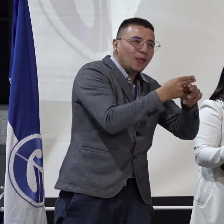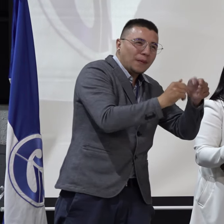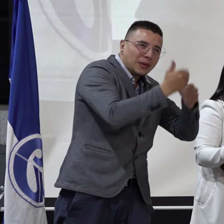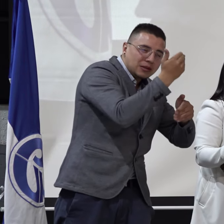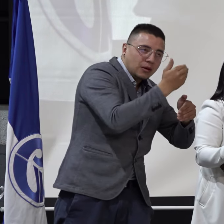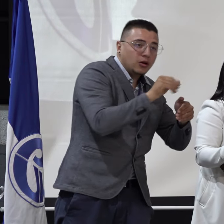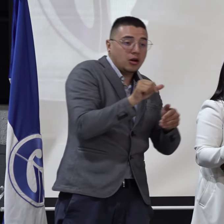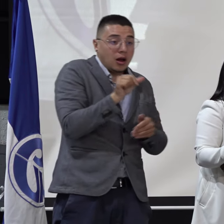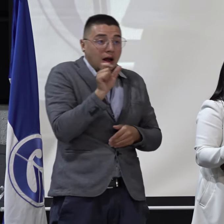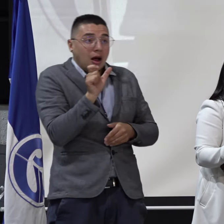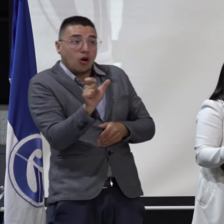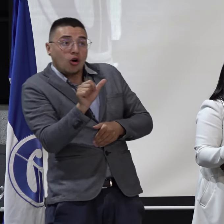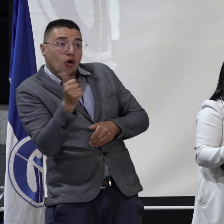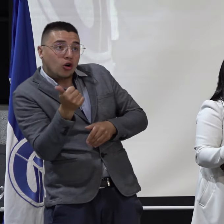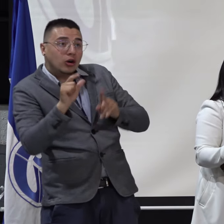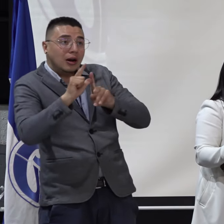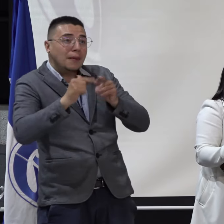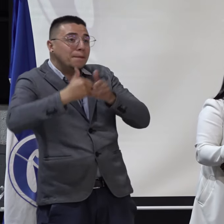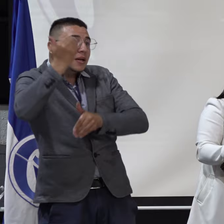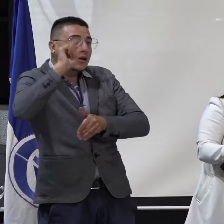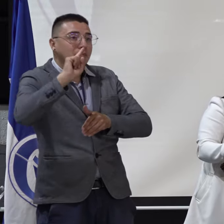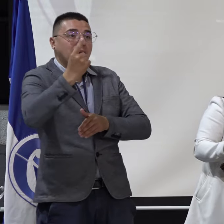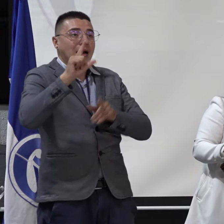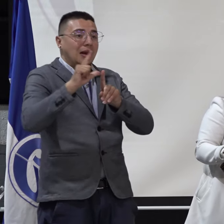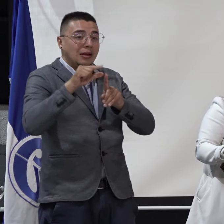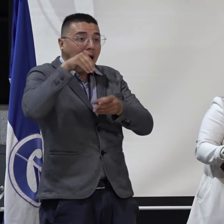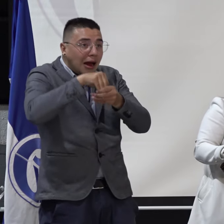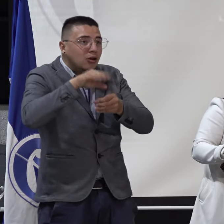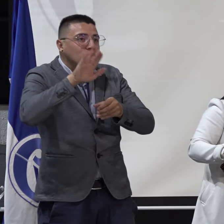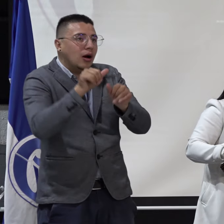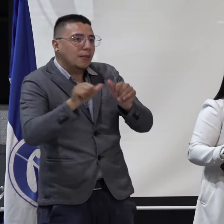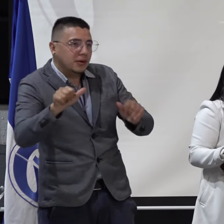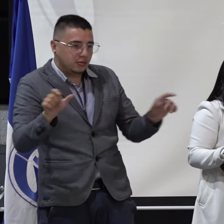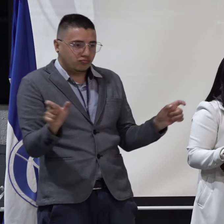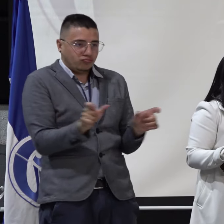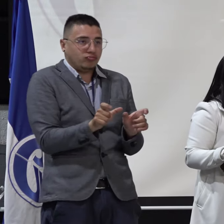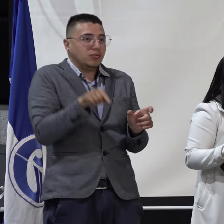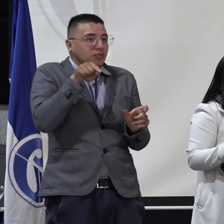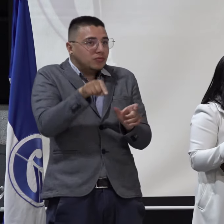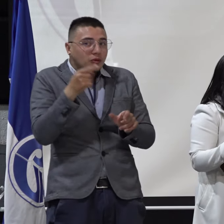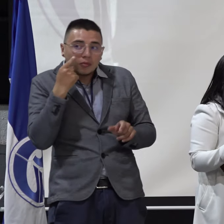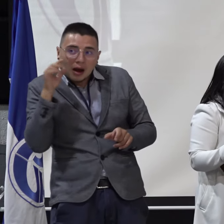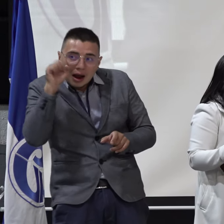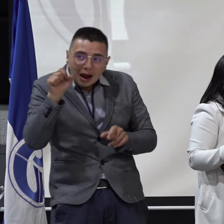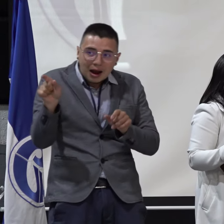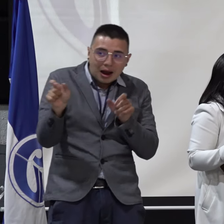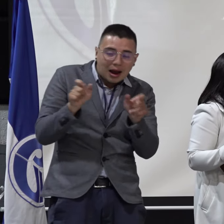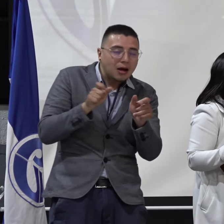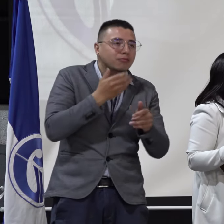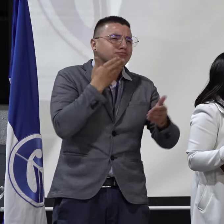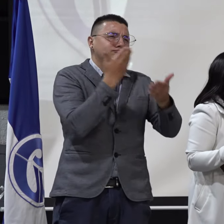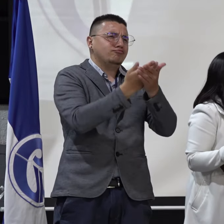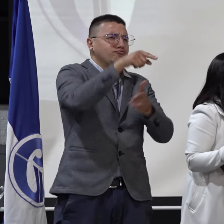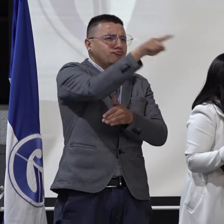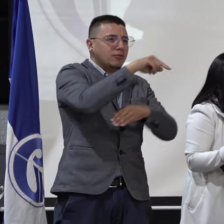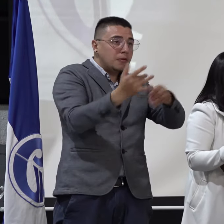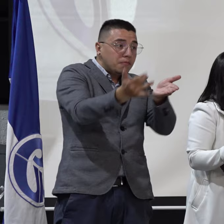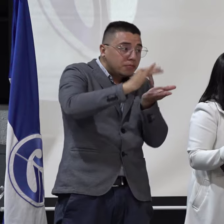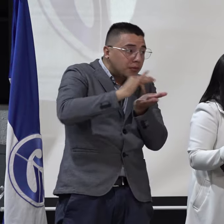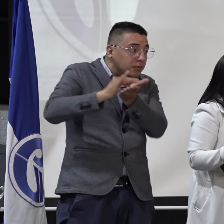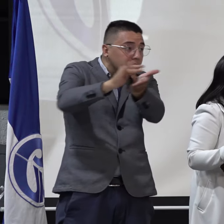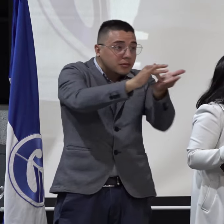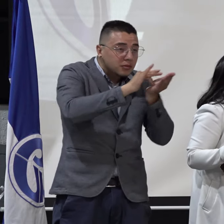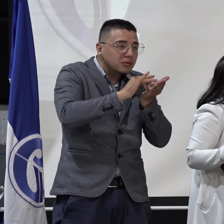su voto y se pueda registrar en el sistema. Les agradecemos su participación y